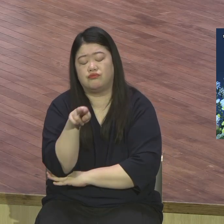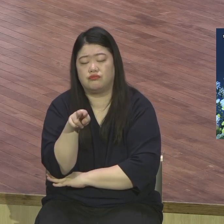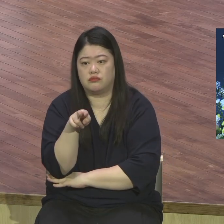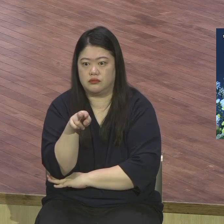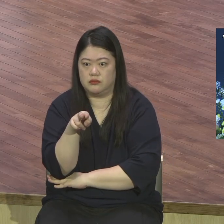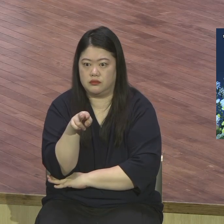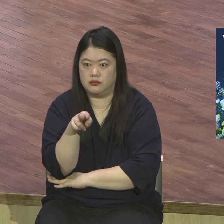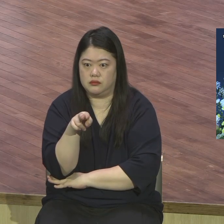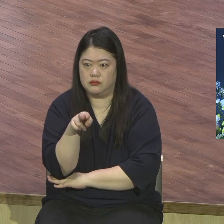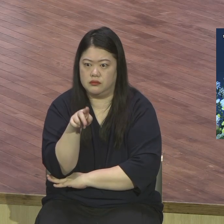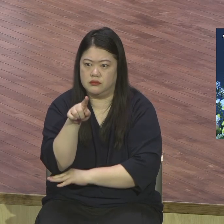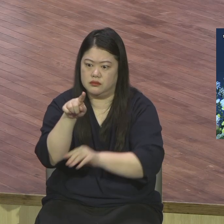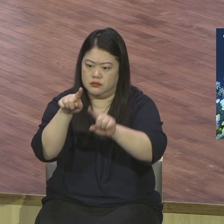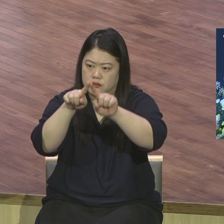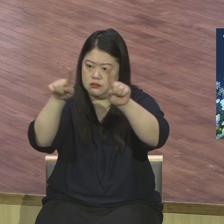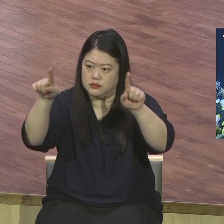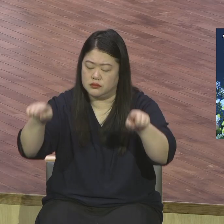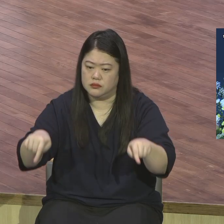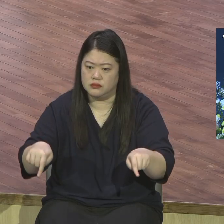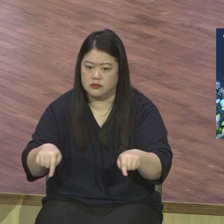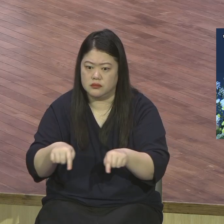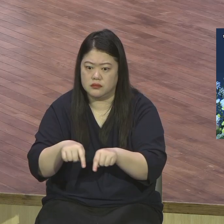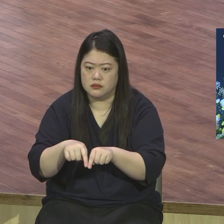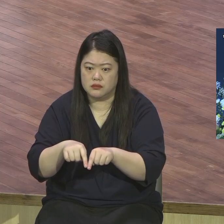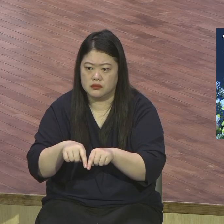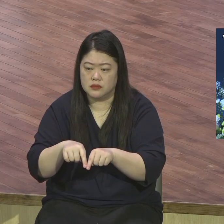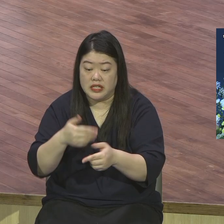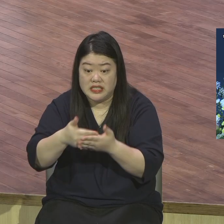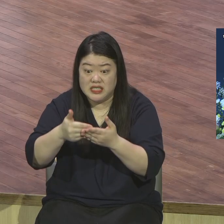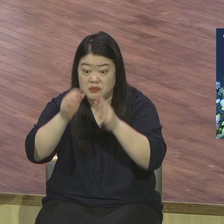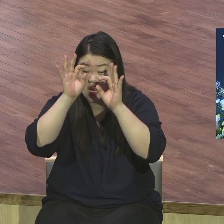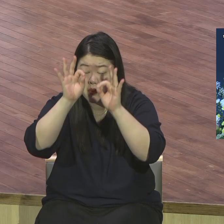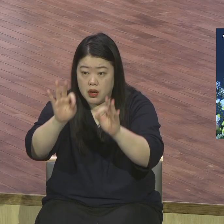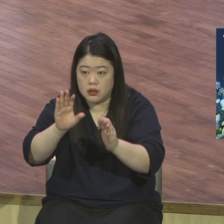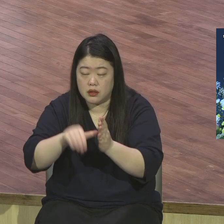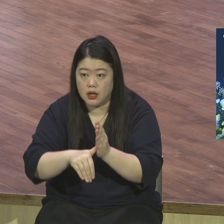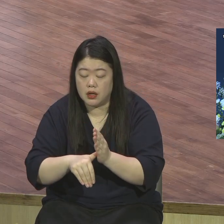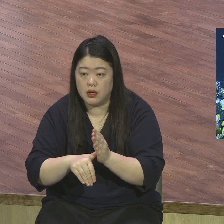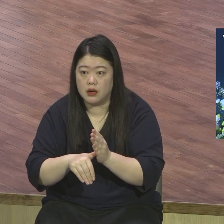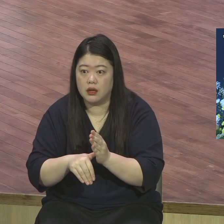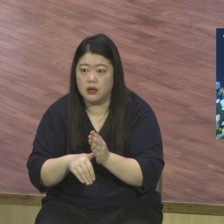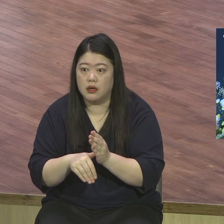하나님의 이 감동이 임했어요 이 그림을 보고 있는데